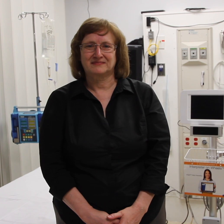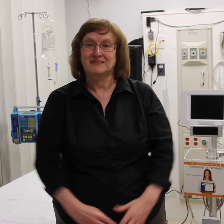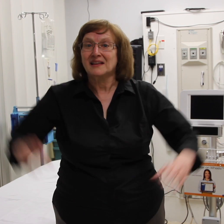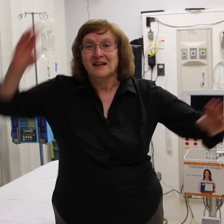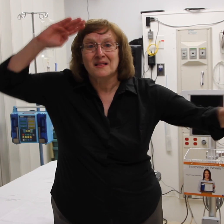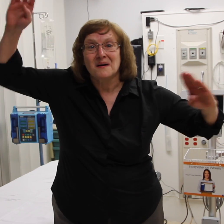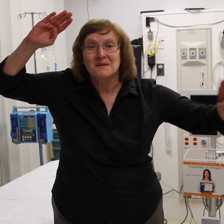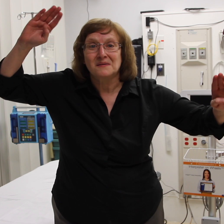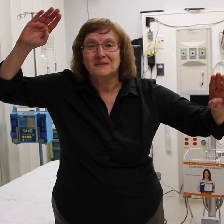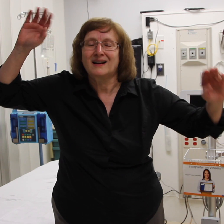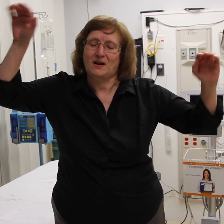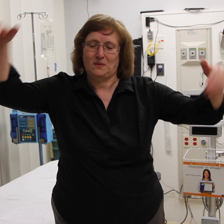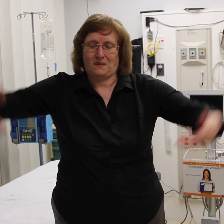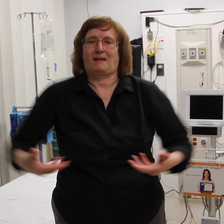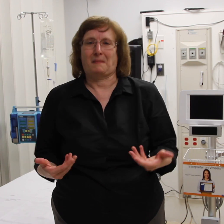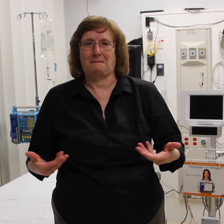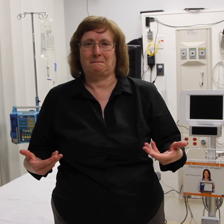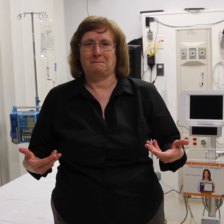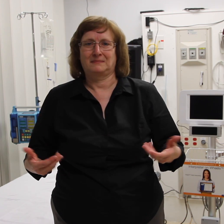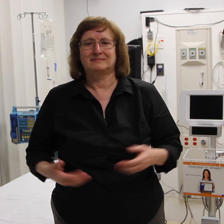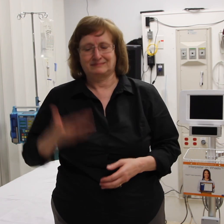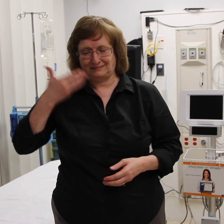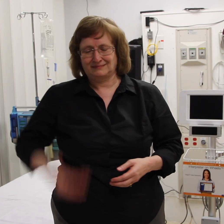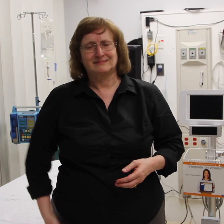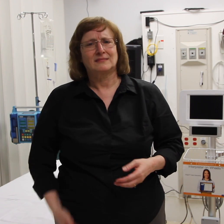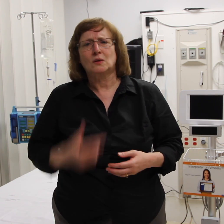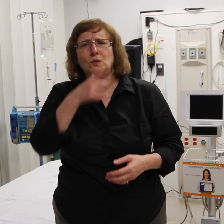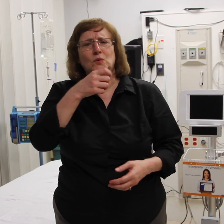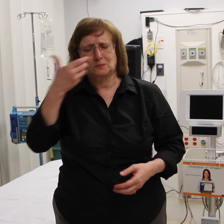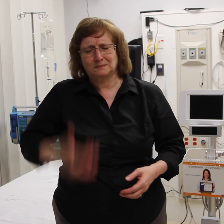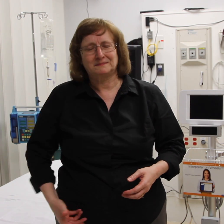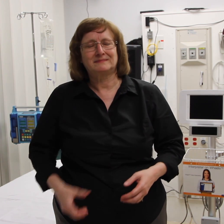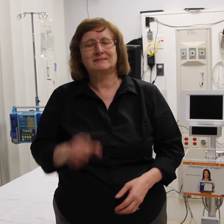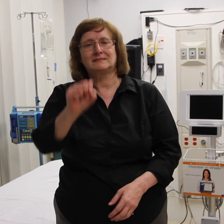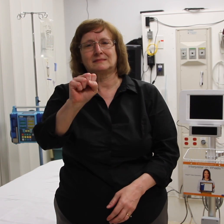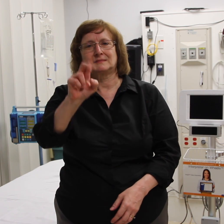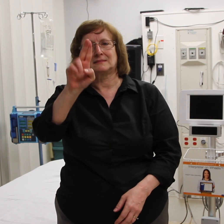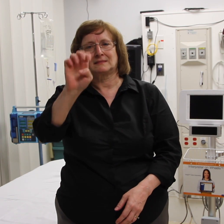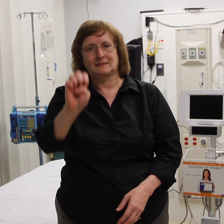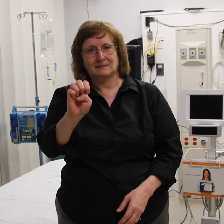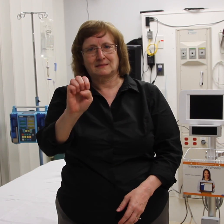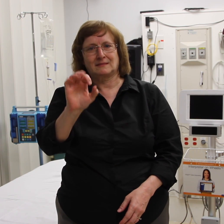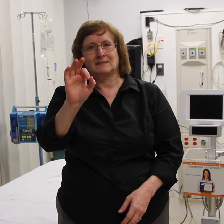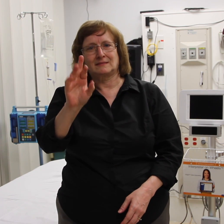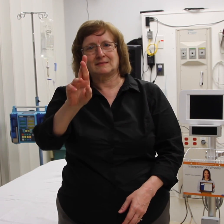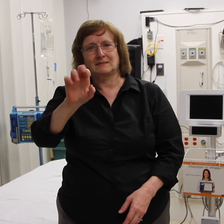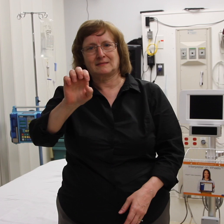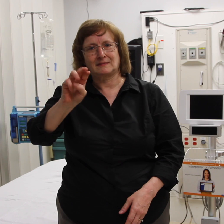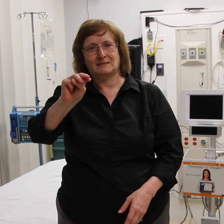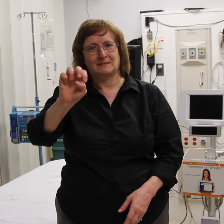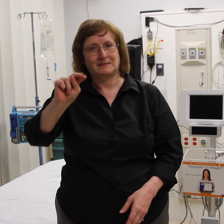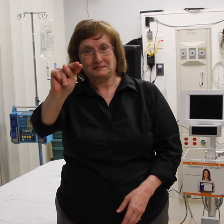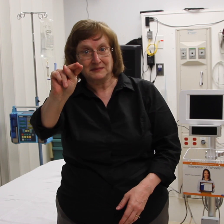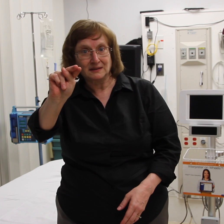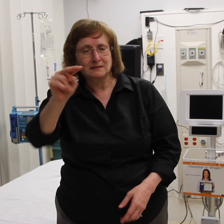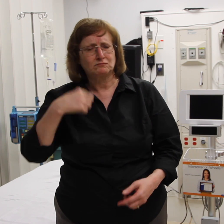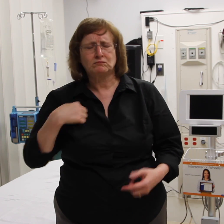Hola, bienvenidos. Mi nombre es Sue Freeman, soy la gerente del Departamento de Servicios de Interpretación